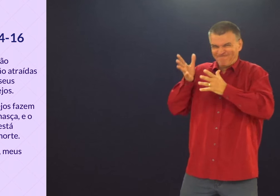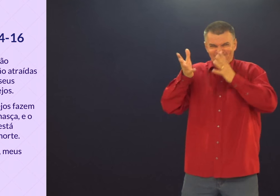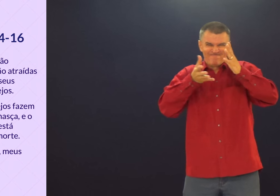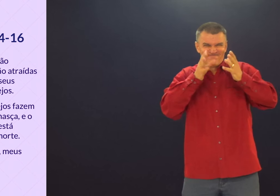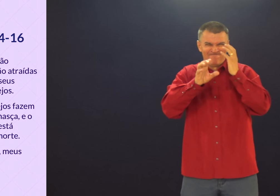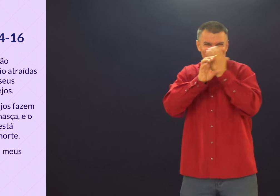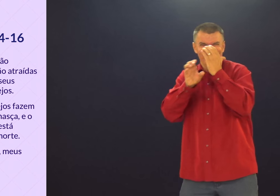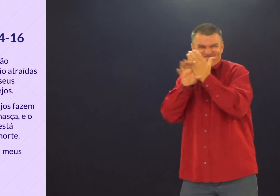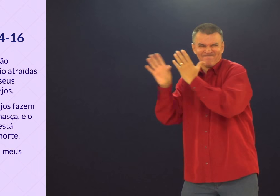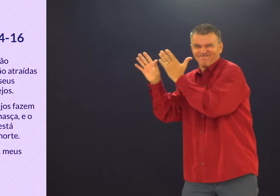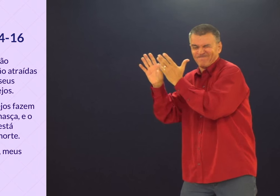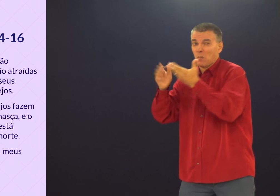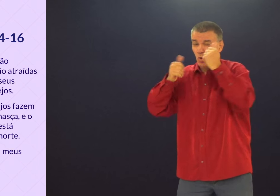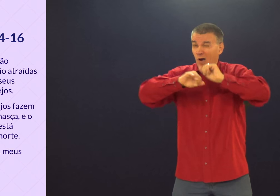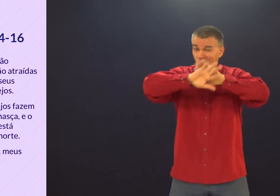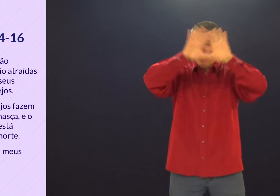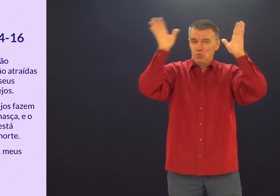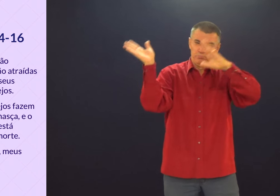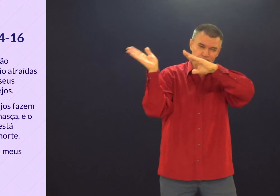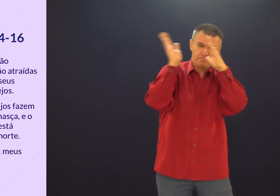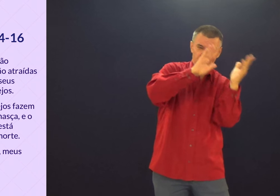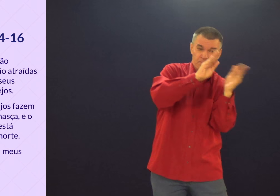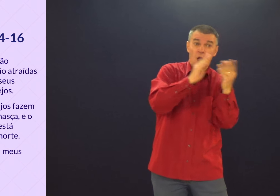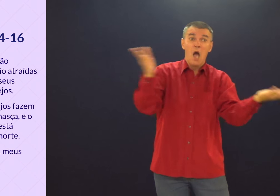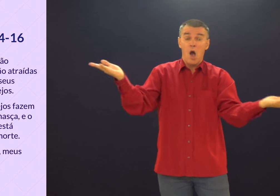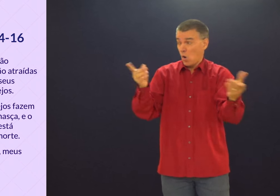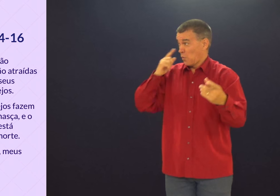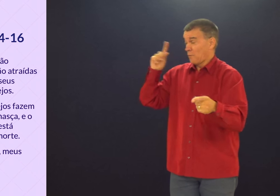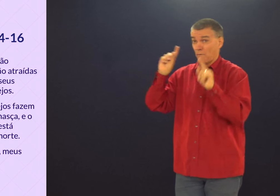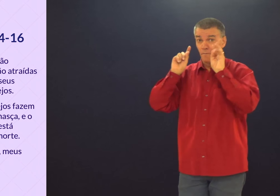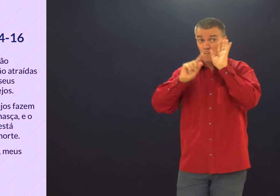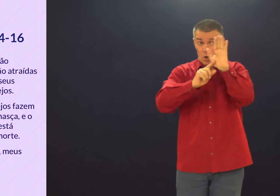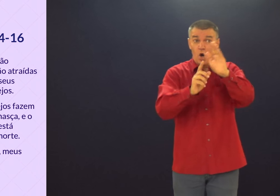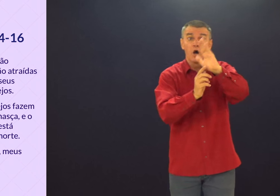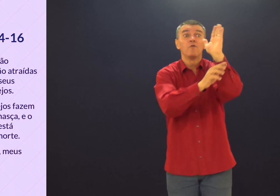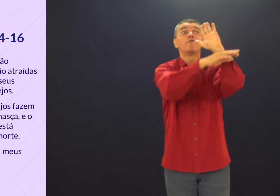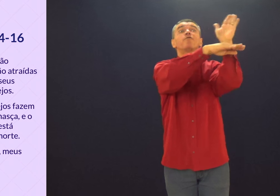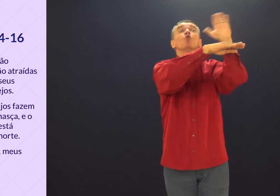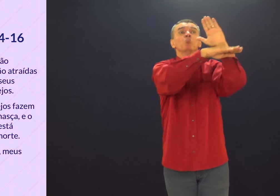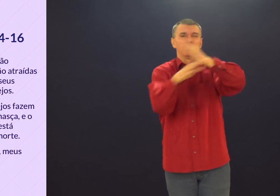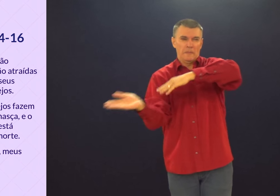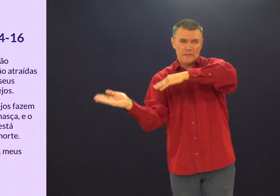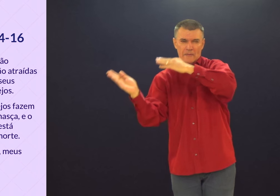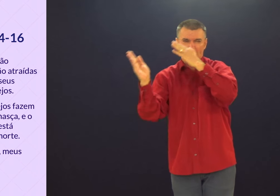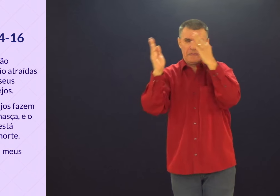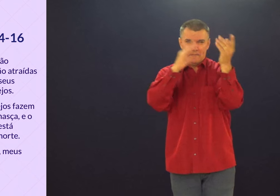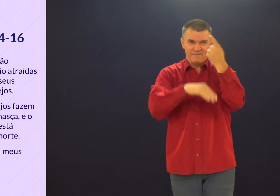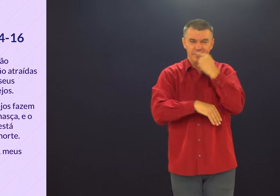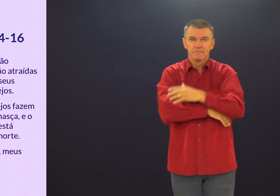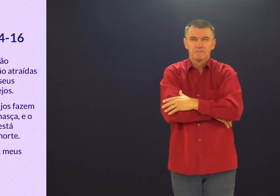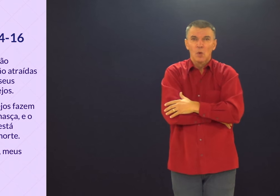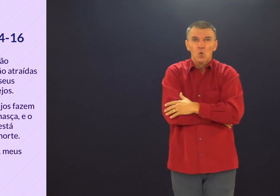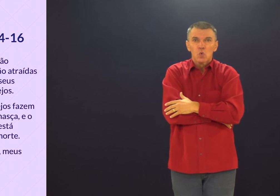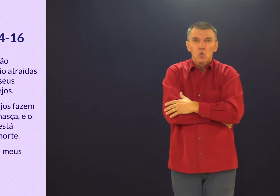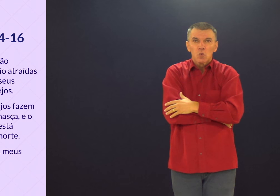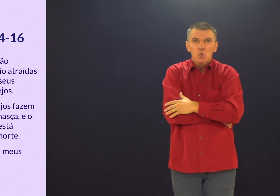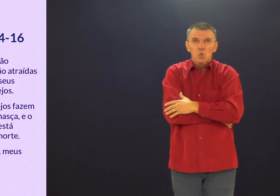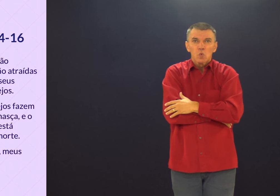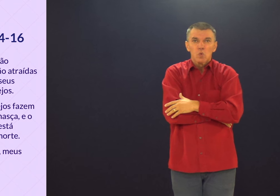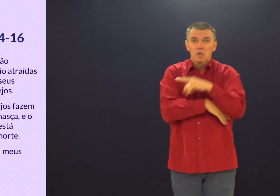Ali, eu fiz a simulização do texto. Mas agora eu vou deixar um vídeo bem claro. Eu vou explicar para vocês. Enforme de vídeo. Eu espero que você olhe.